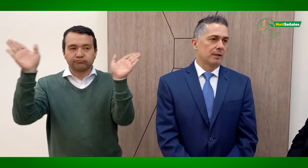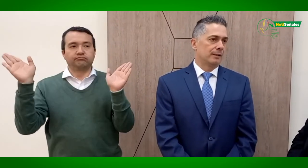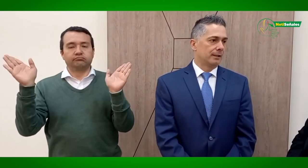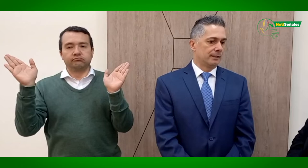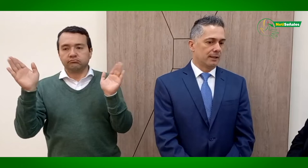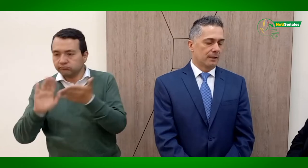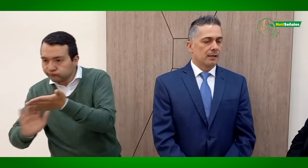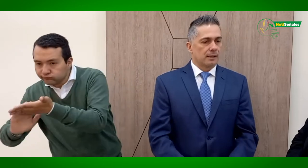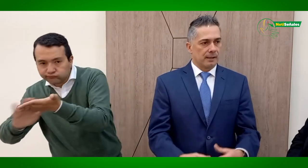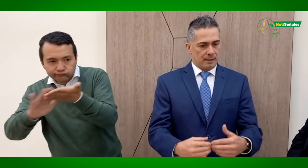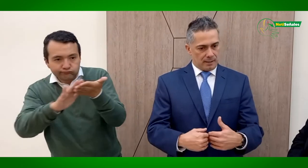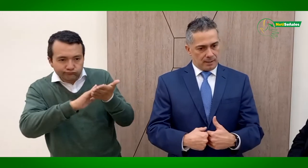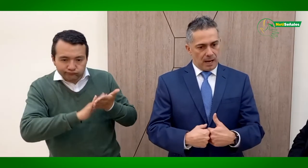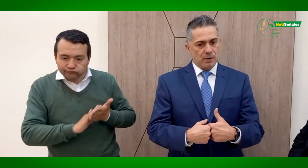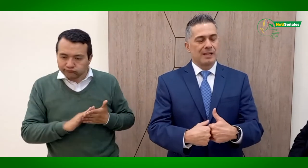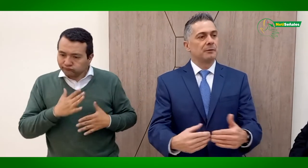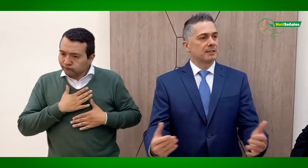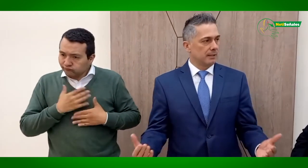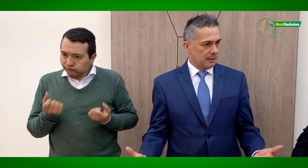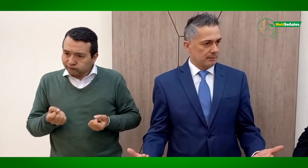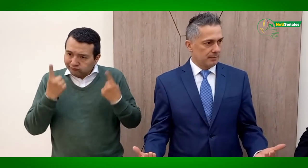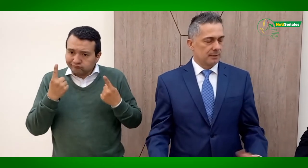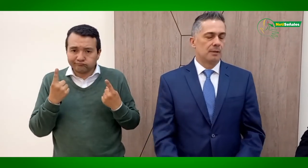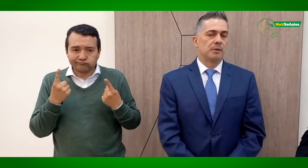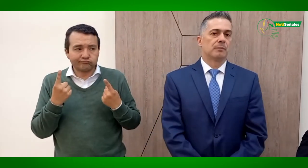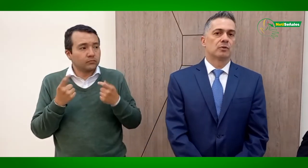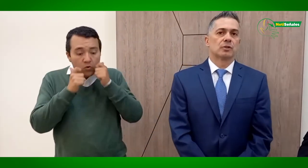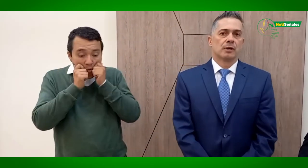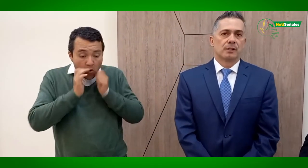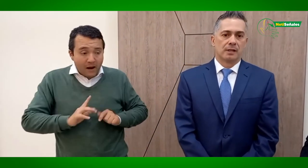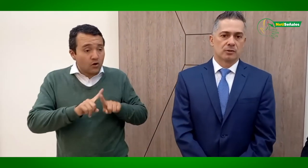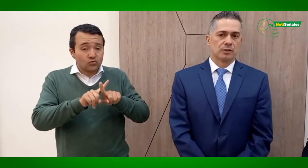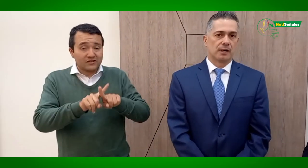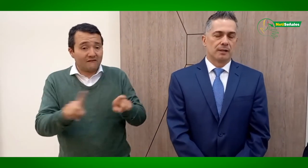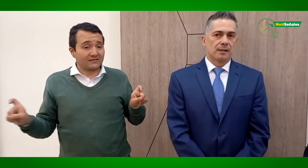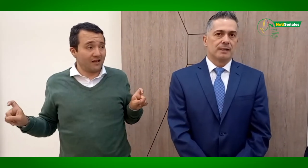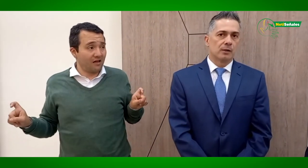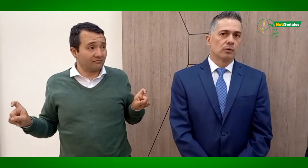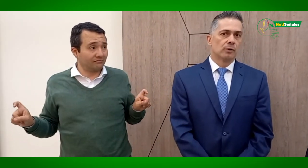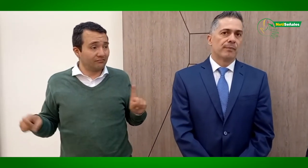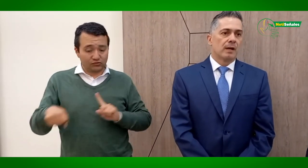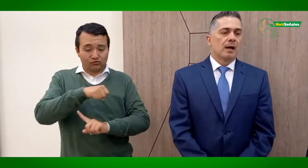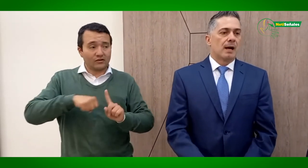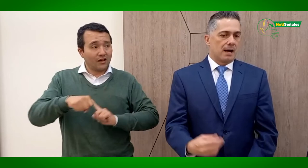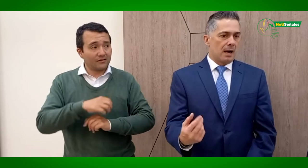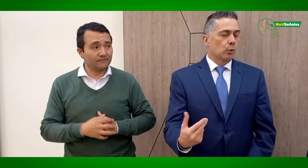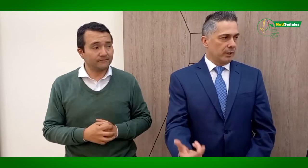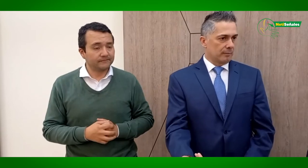entender que hay una diversidad de miembros de la sociedad. Y segundo, acudir